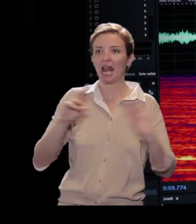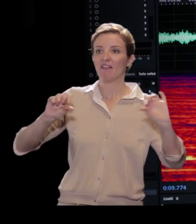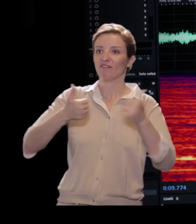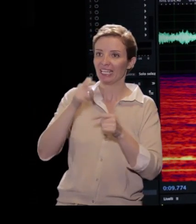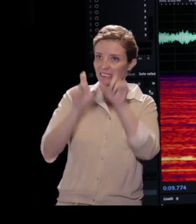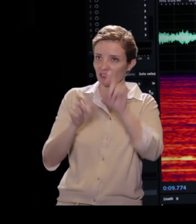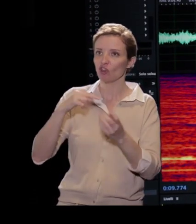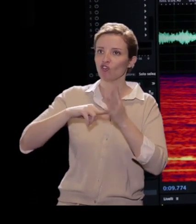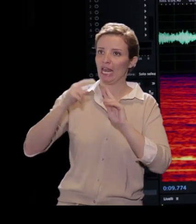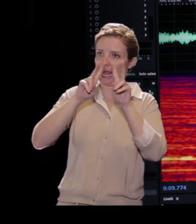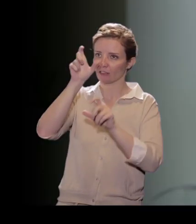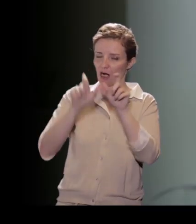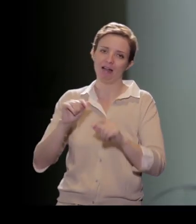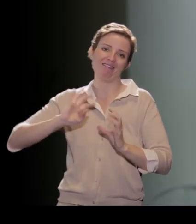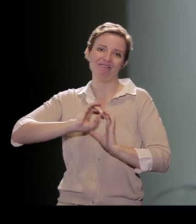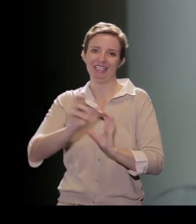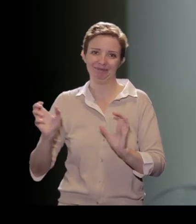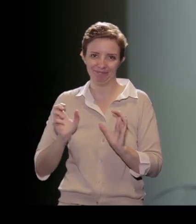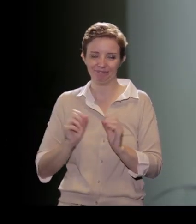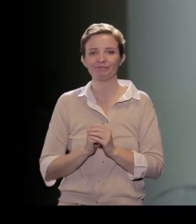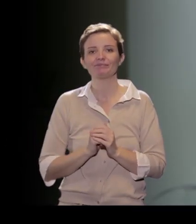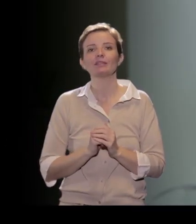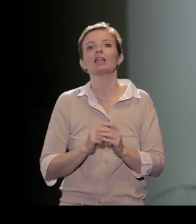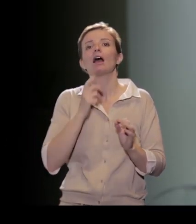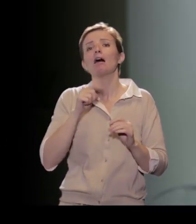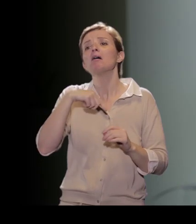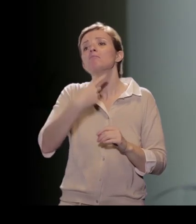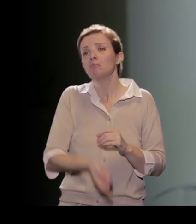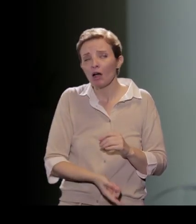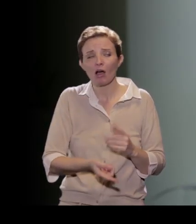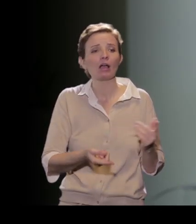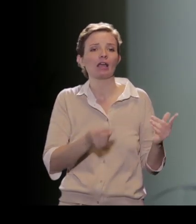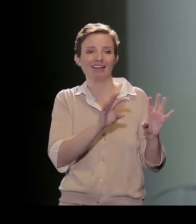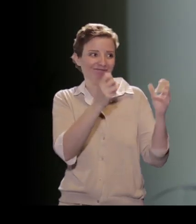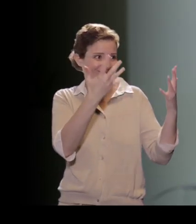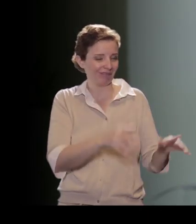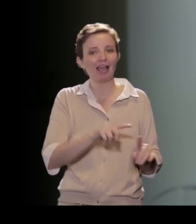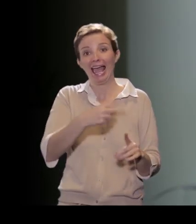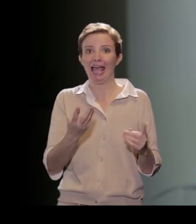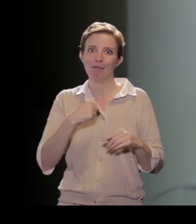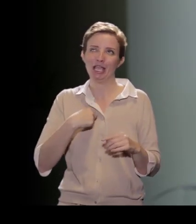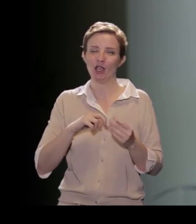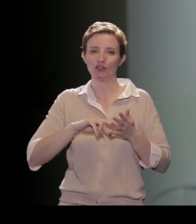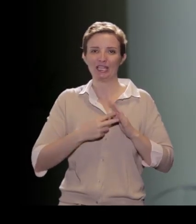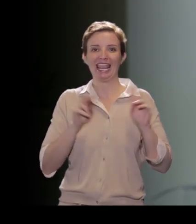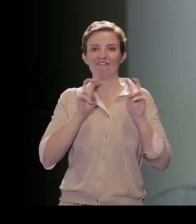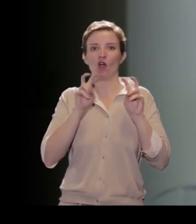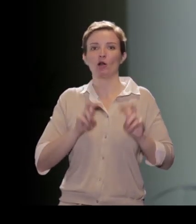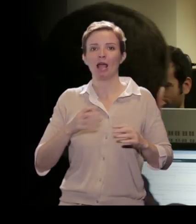così via. Poi, come ormai molti di noi fanno al giorno d'oggi, io poi sono un ingegnere informatico, ho acceso un computer, ho